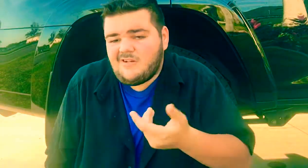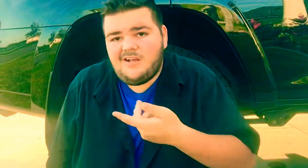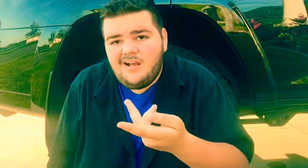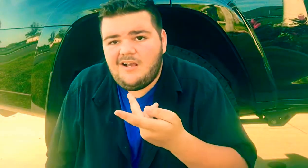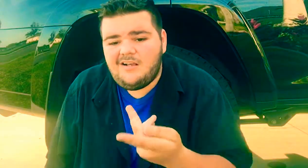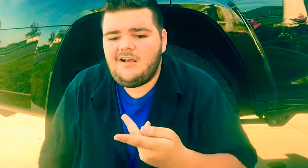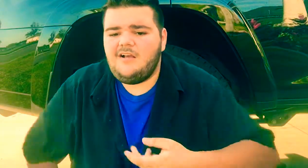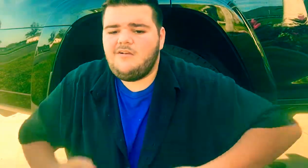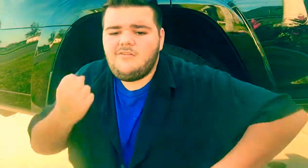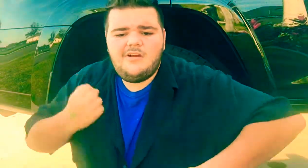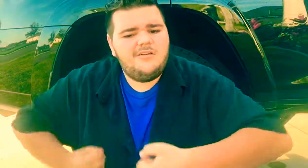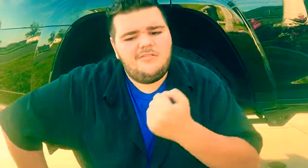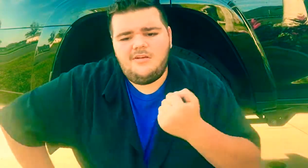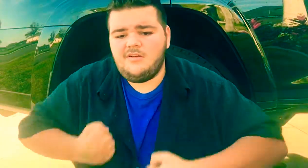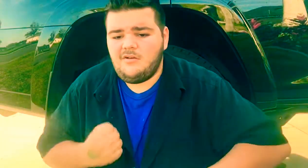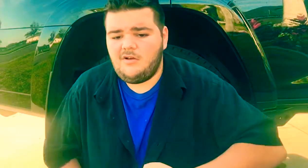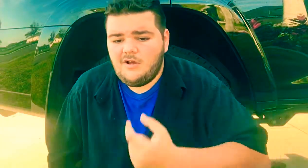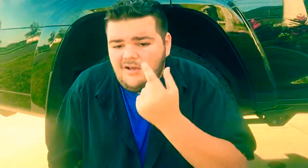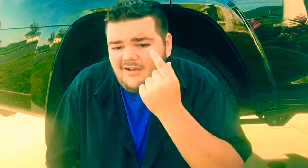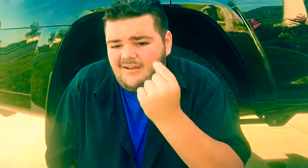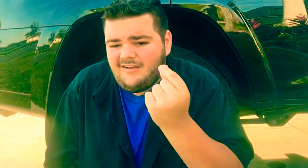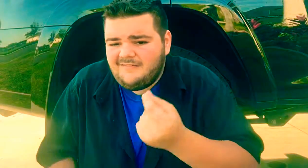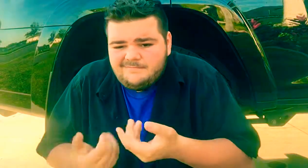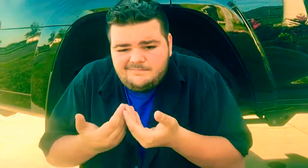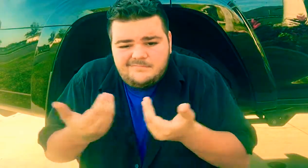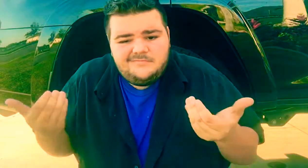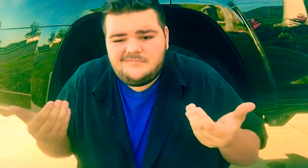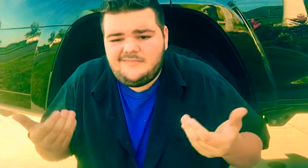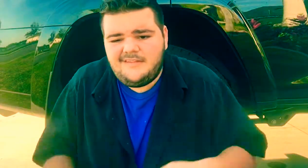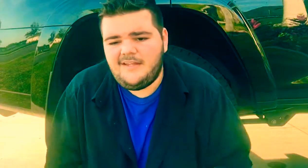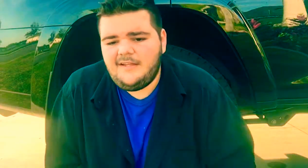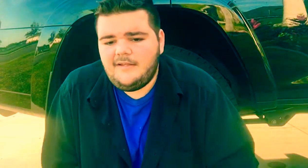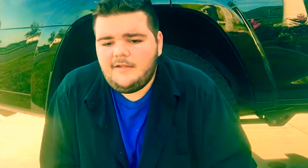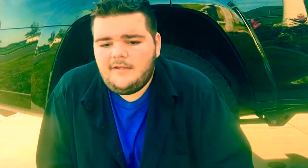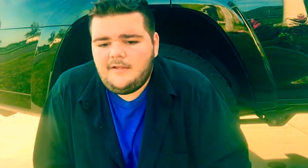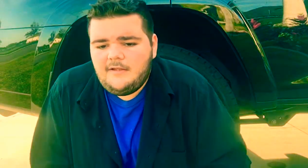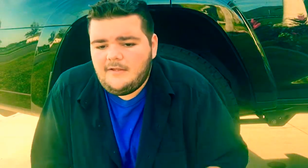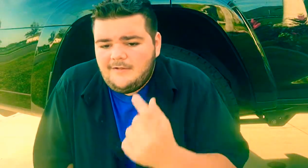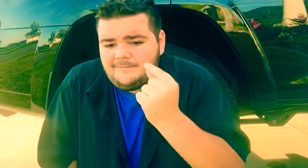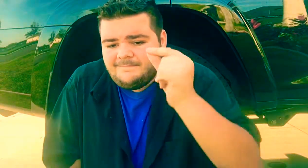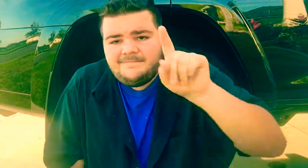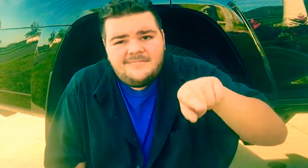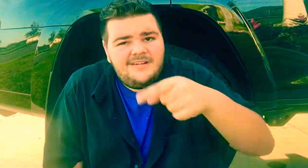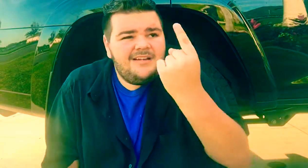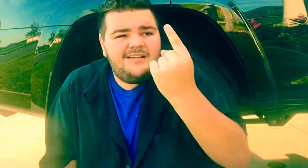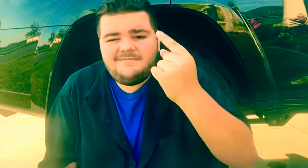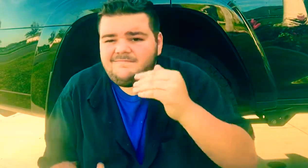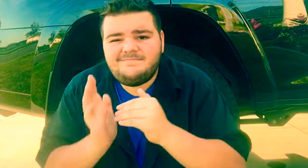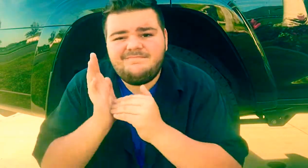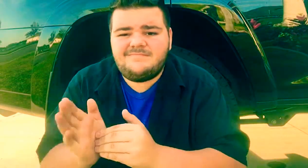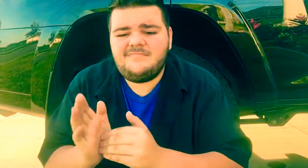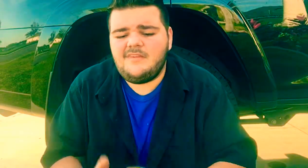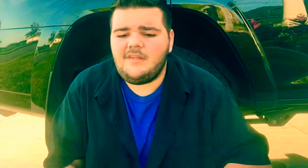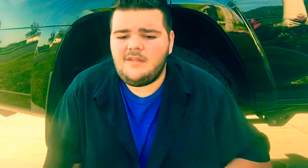たって Run Run Run まだ遠くたってずへ届かなくても